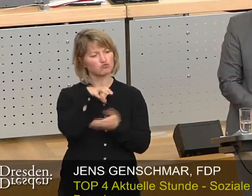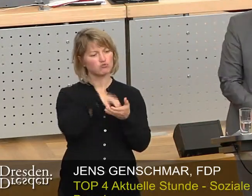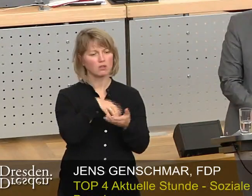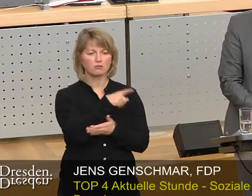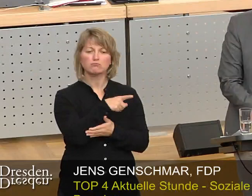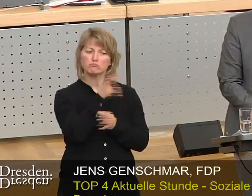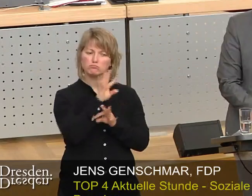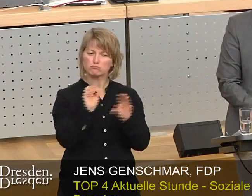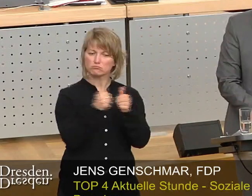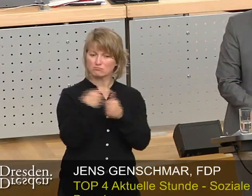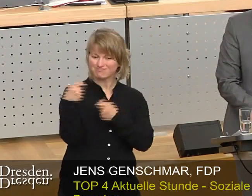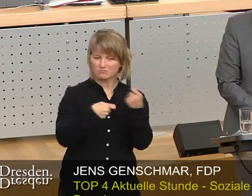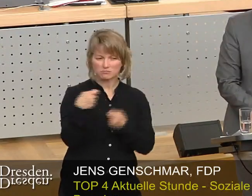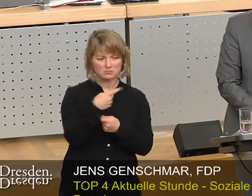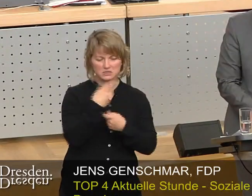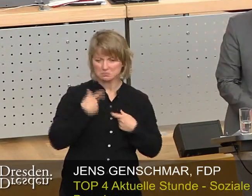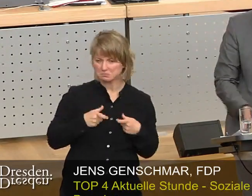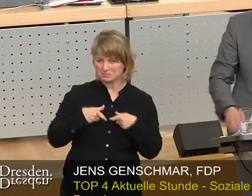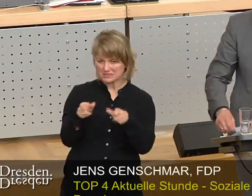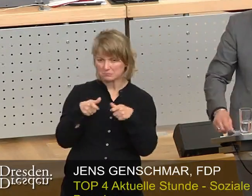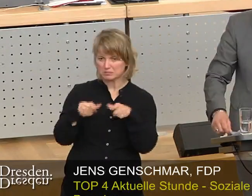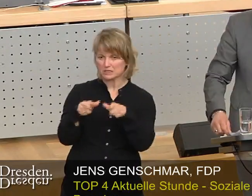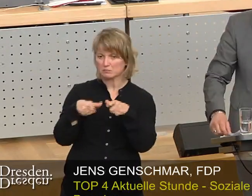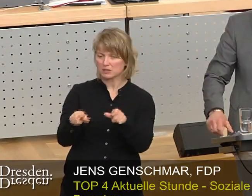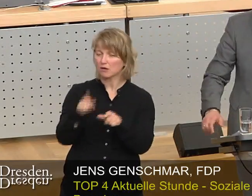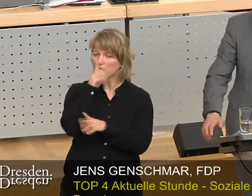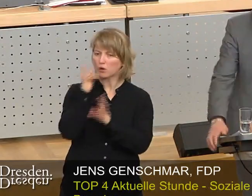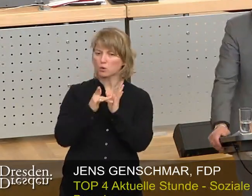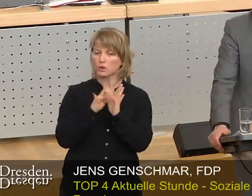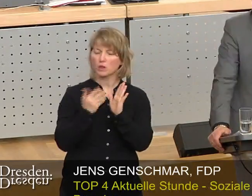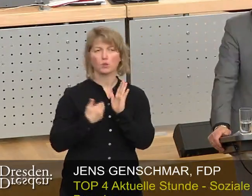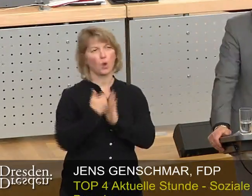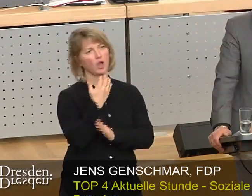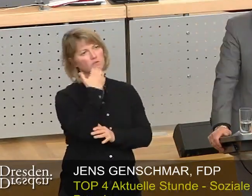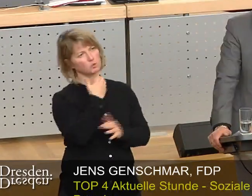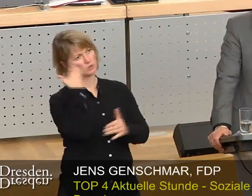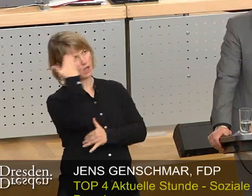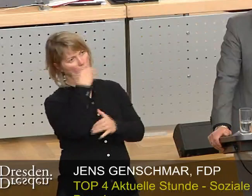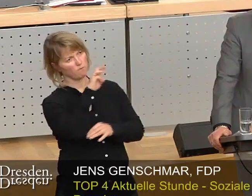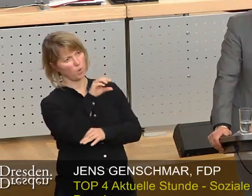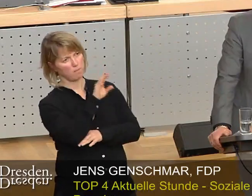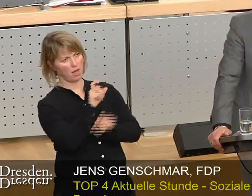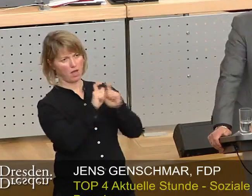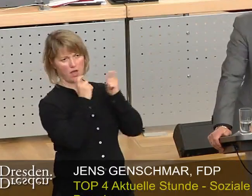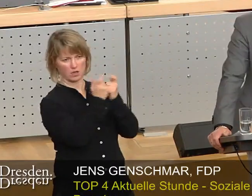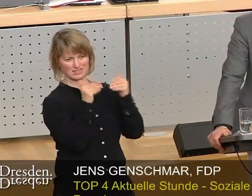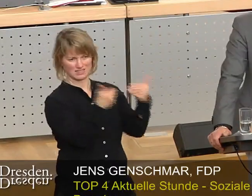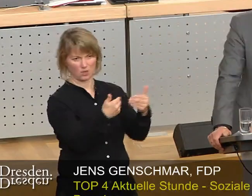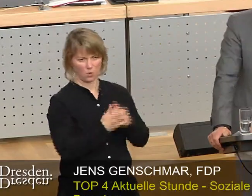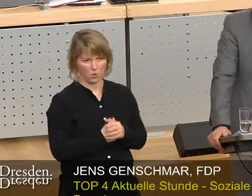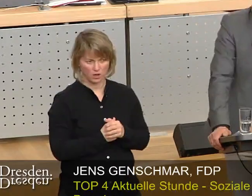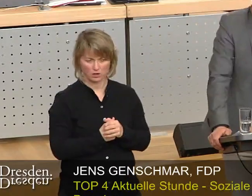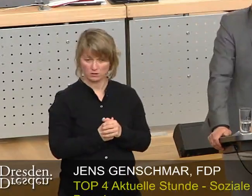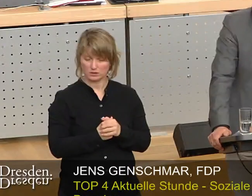verhindert, nur um das ideologische Wunschprojekt einer neuen Woba zu realisieren. Hier meine ich ganz